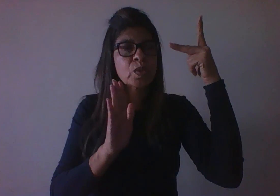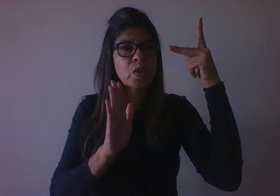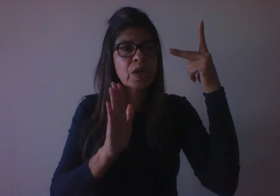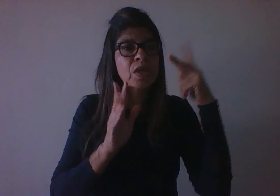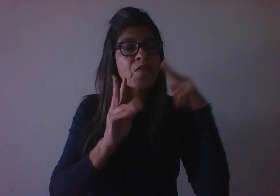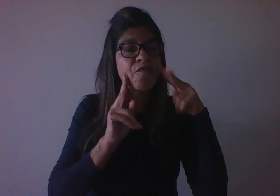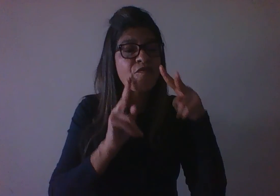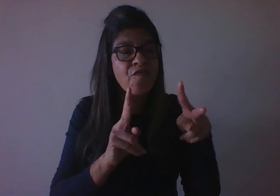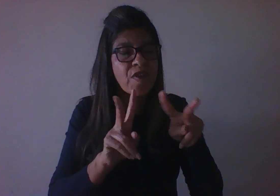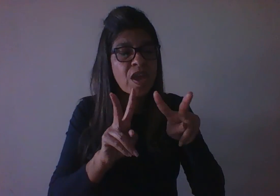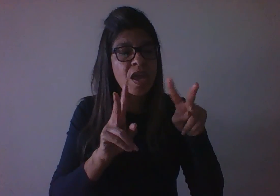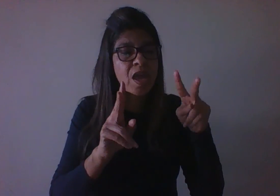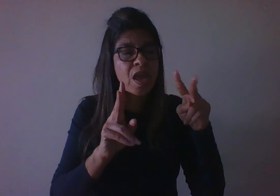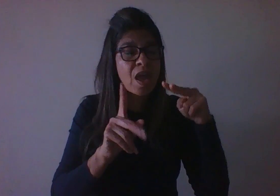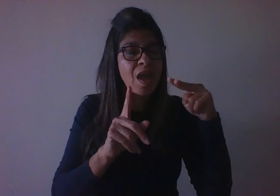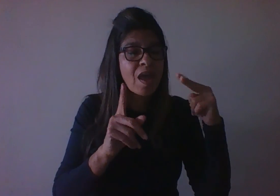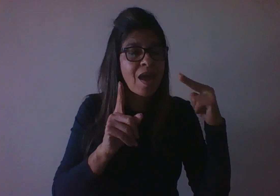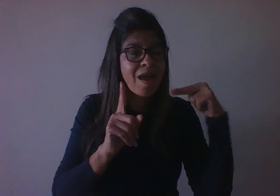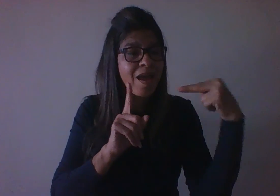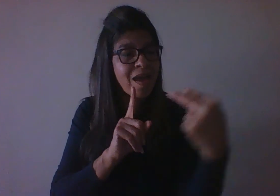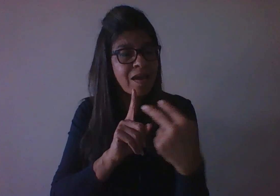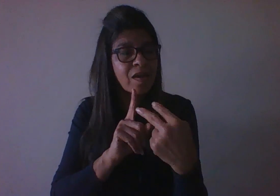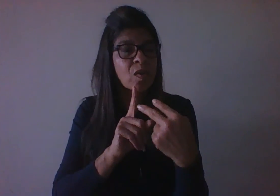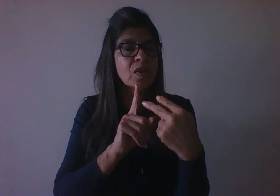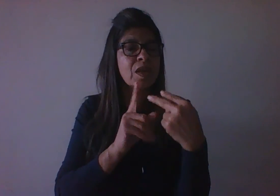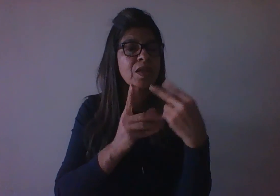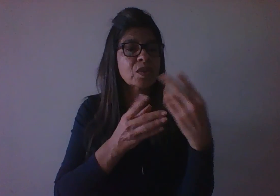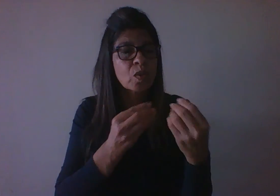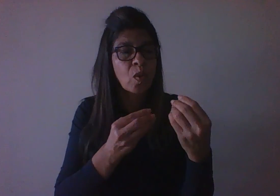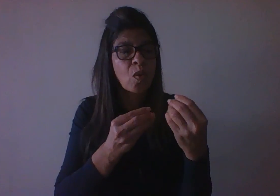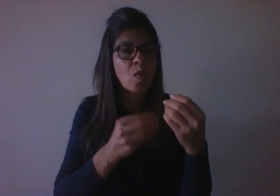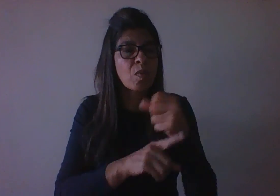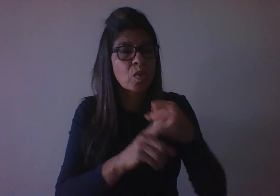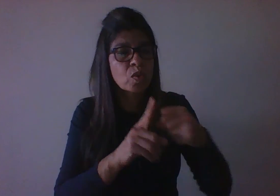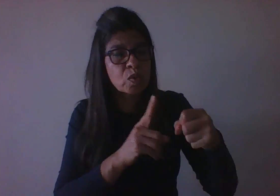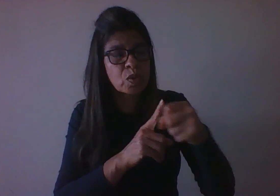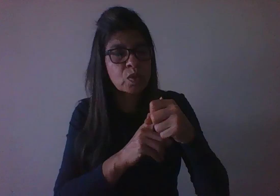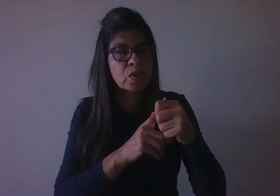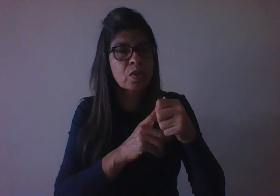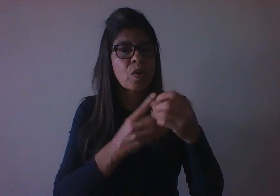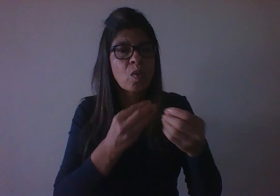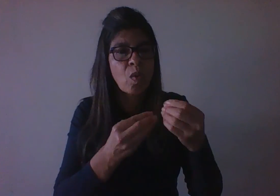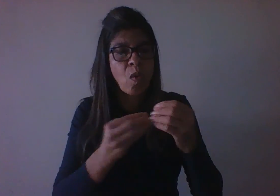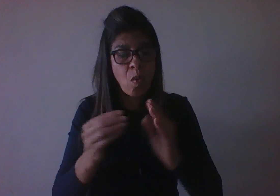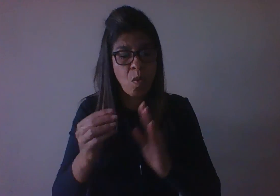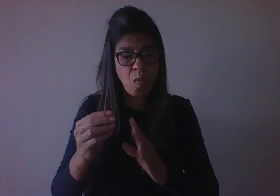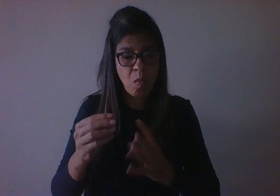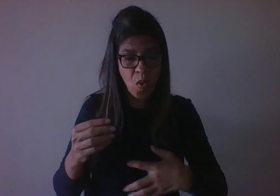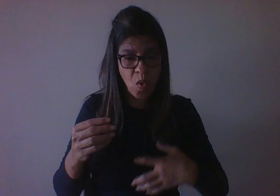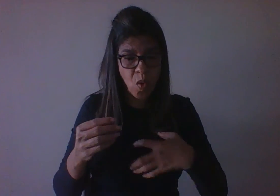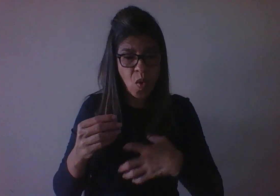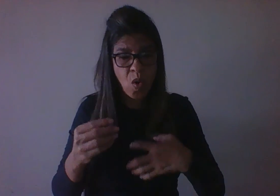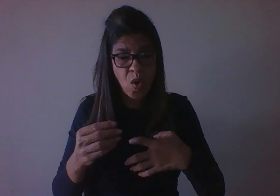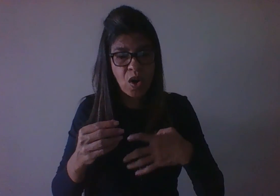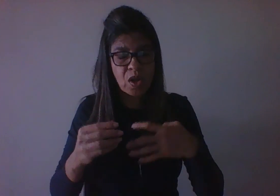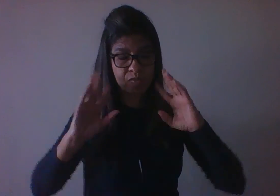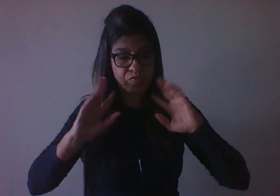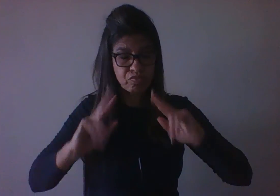em interação, o processo lida com o que esse organismo faz, se ele vai ou não à escola, se ele